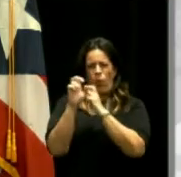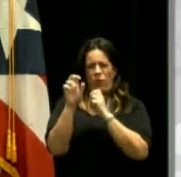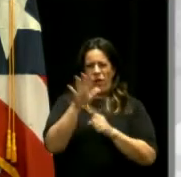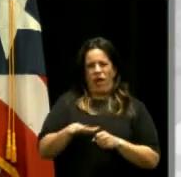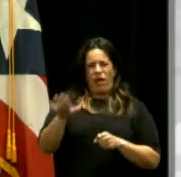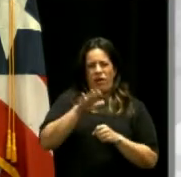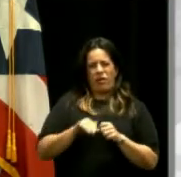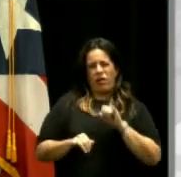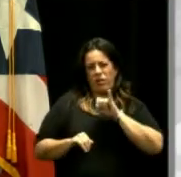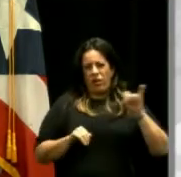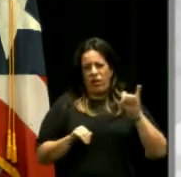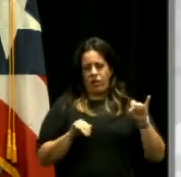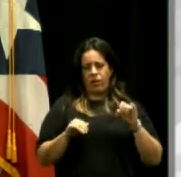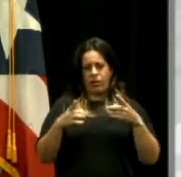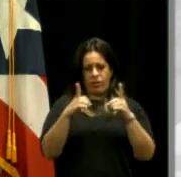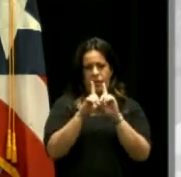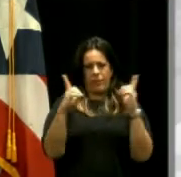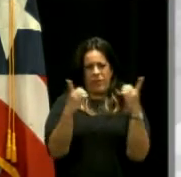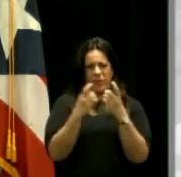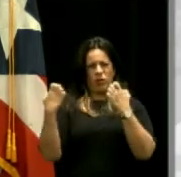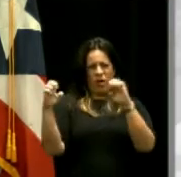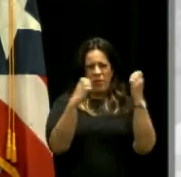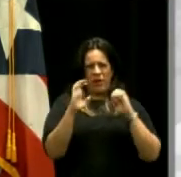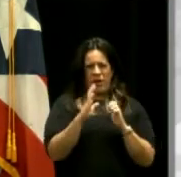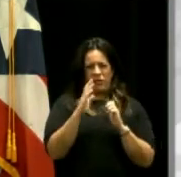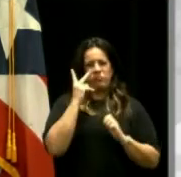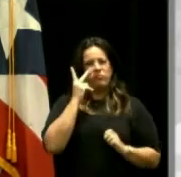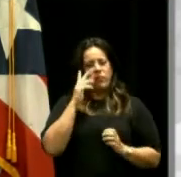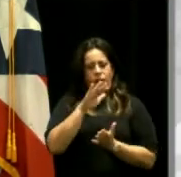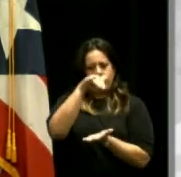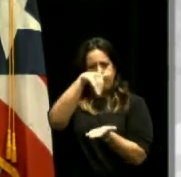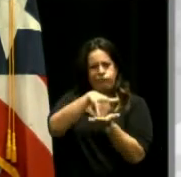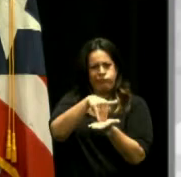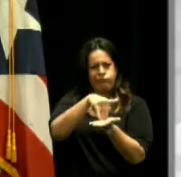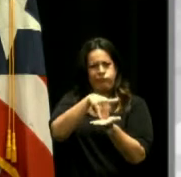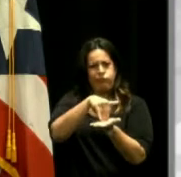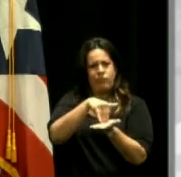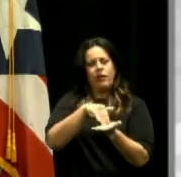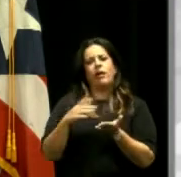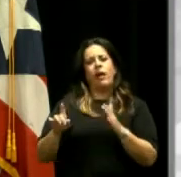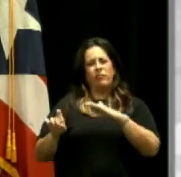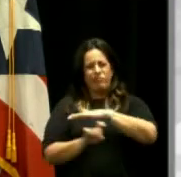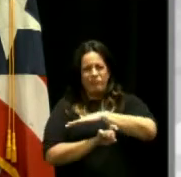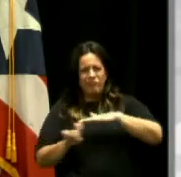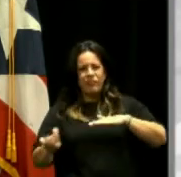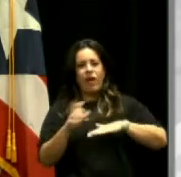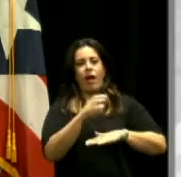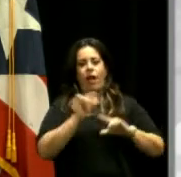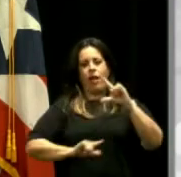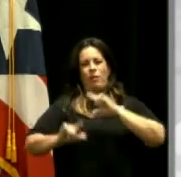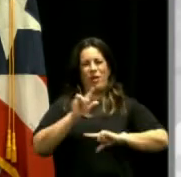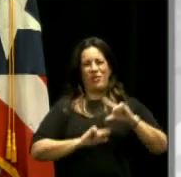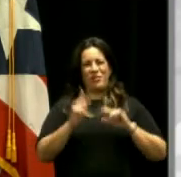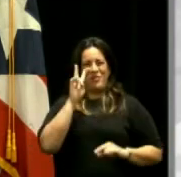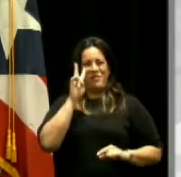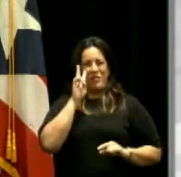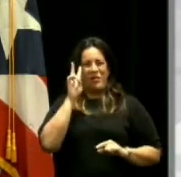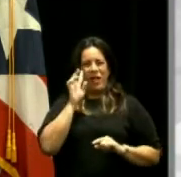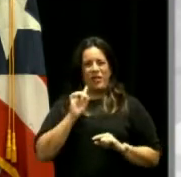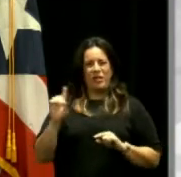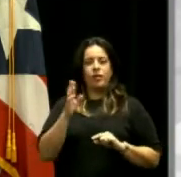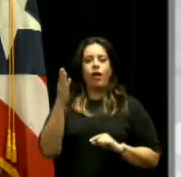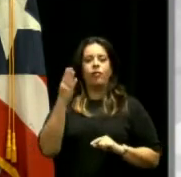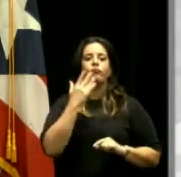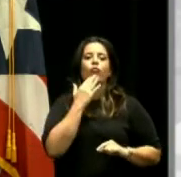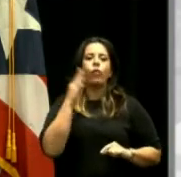El departamento de emergencia está en una parte del centro de la estructura, centro de imágenes y el laboratorio que está a mano derecha de color azul.